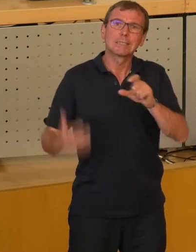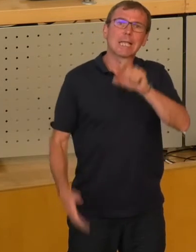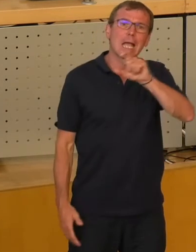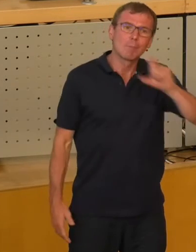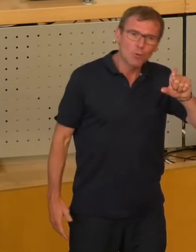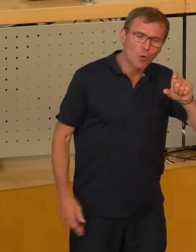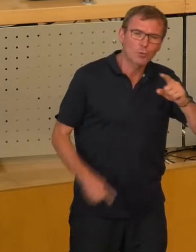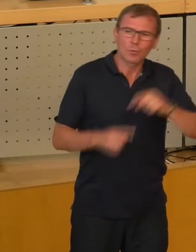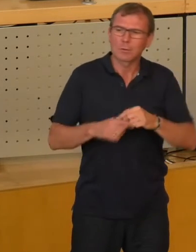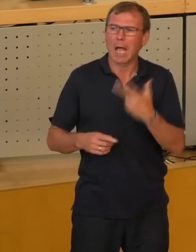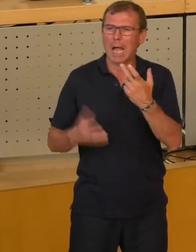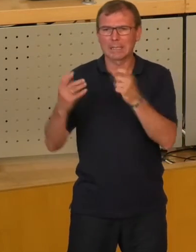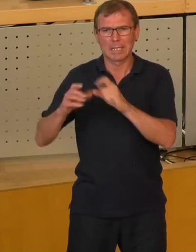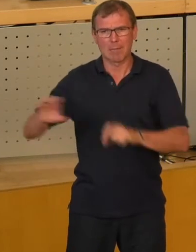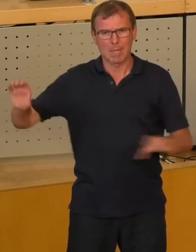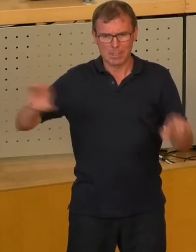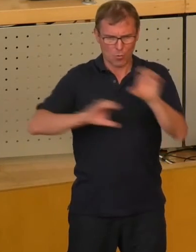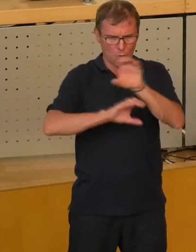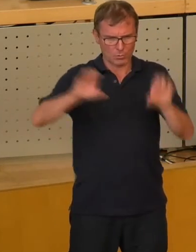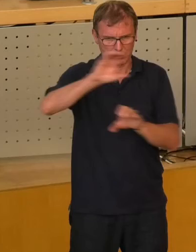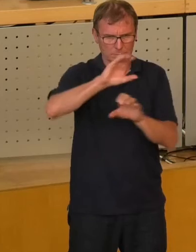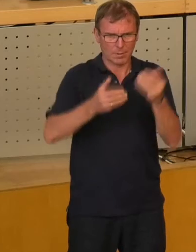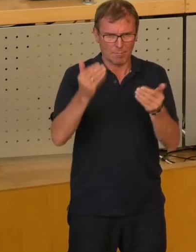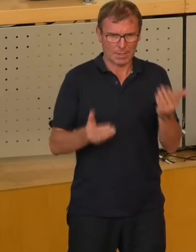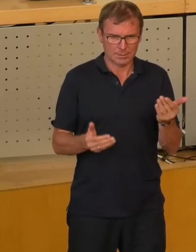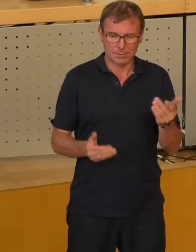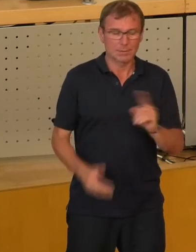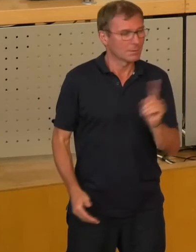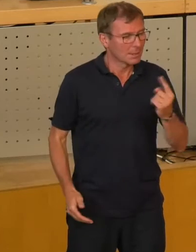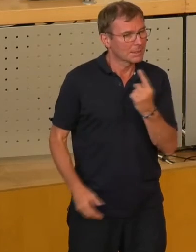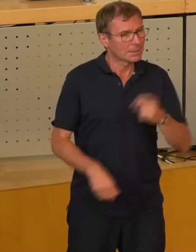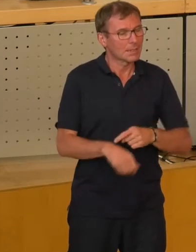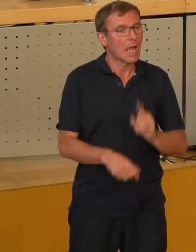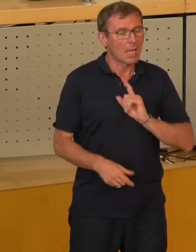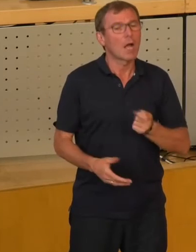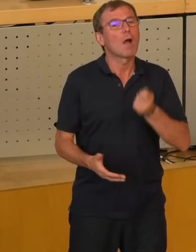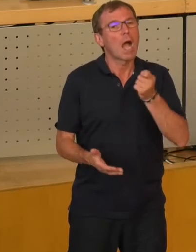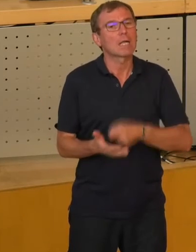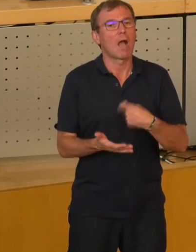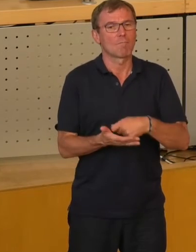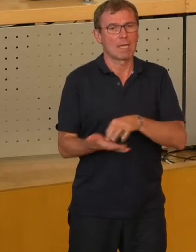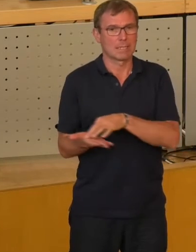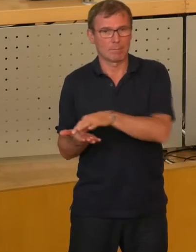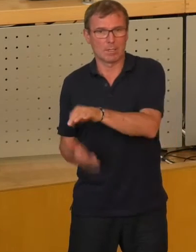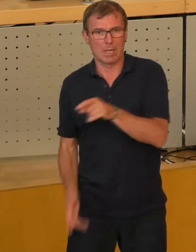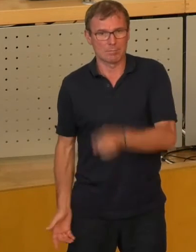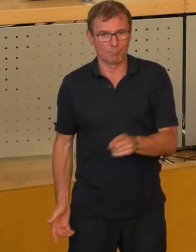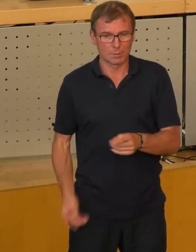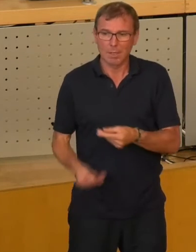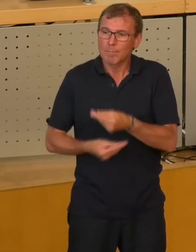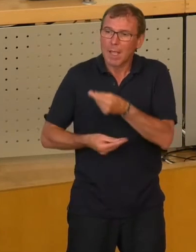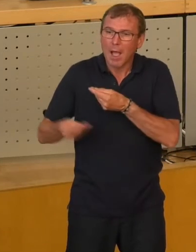38 Millionen aufrechnen, vergessen Sie nicht, dass jederzeit auch ein Kaufpreis zu zahlen ist. Die